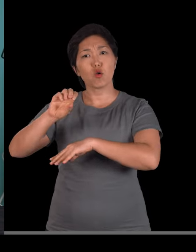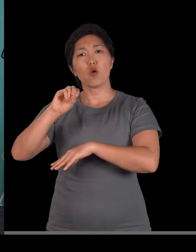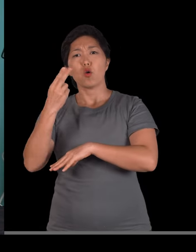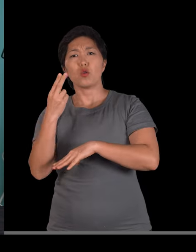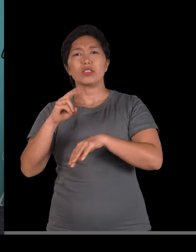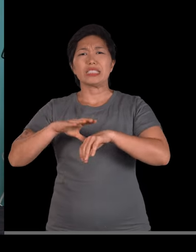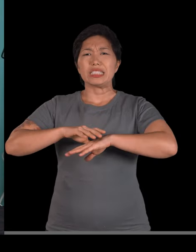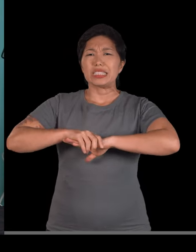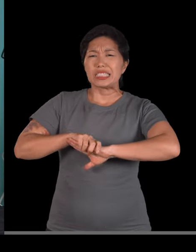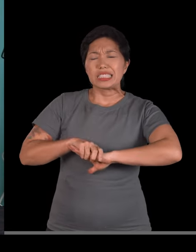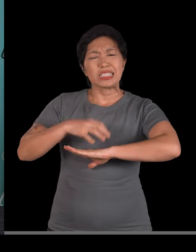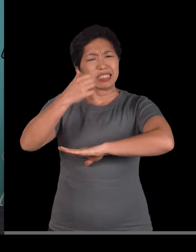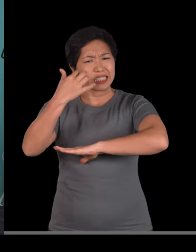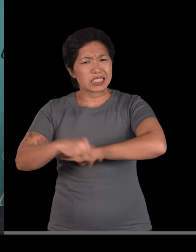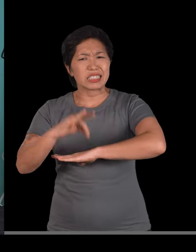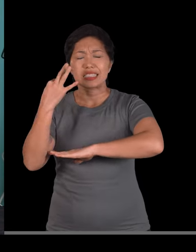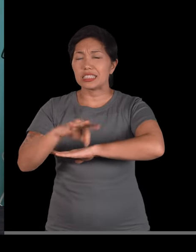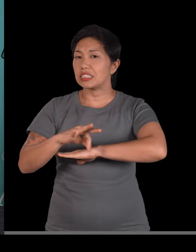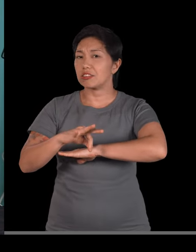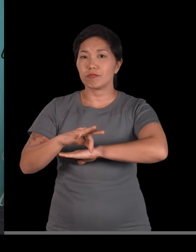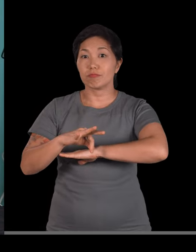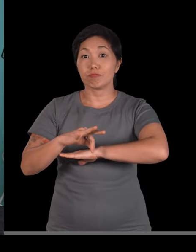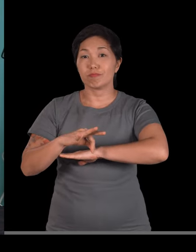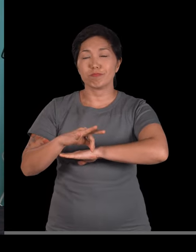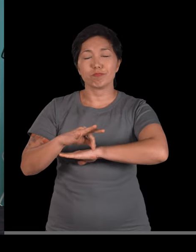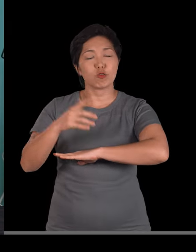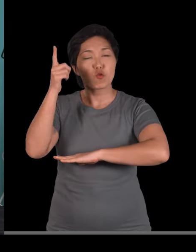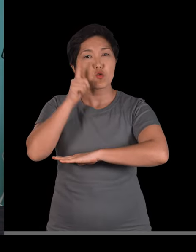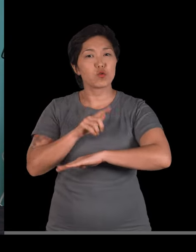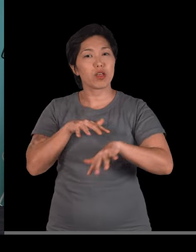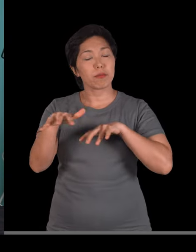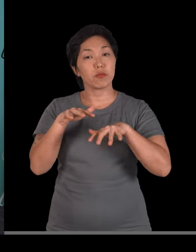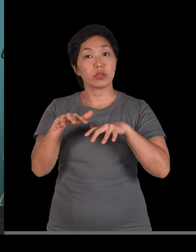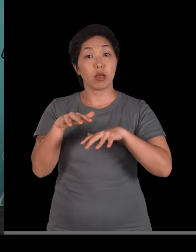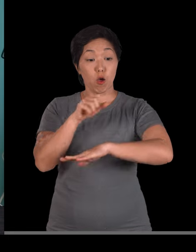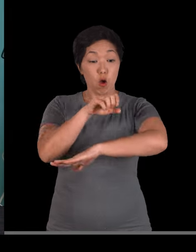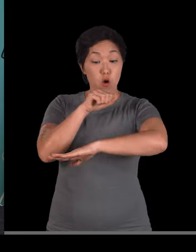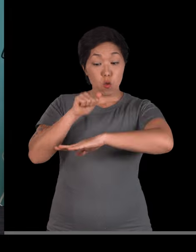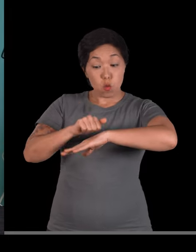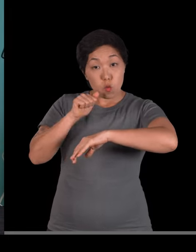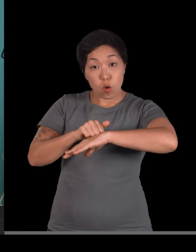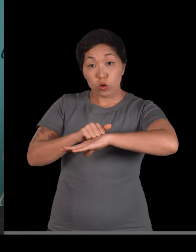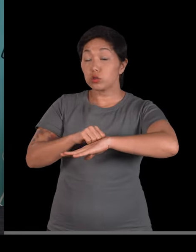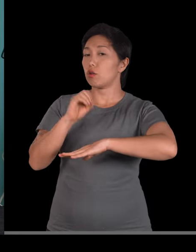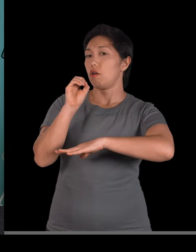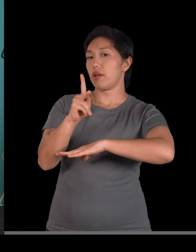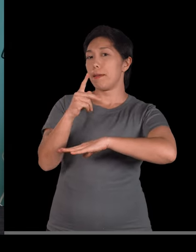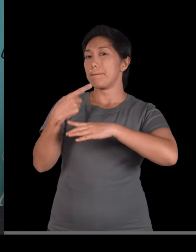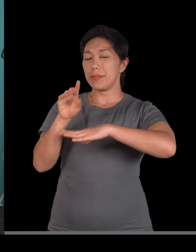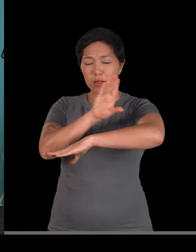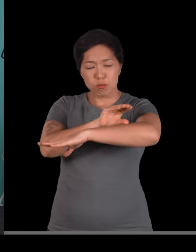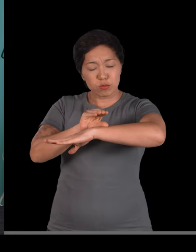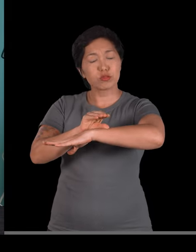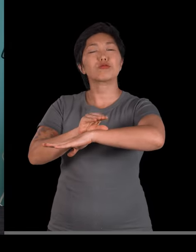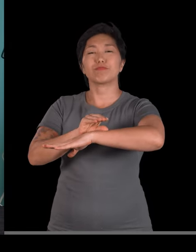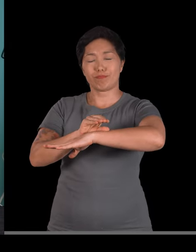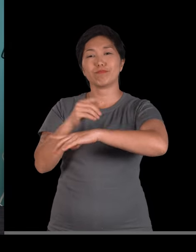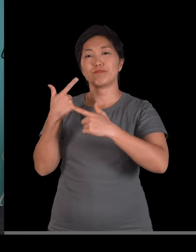alguma coisa, e você fala assim, caramba, não dá pra mexer. Por quê? O osso até tá ok, mas o músculo tá comprometido. Então a gente precisa